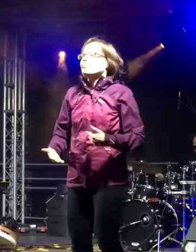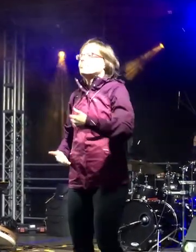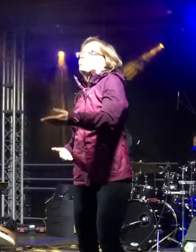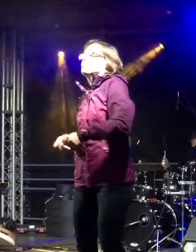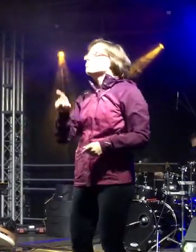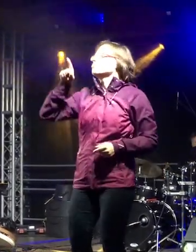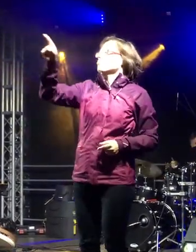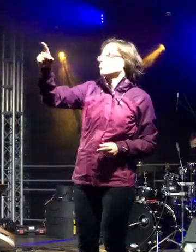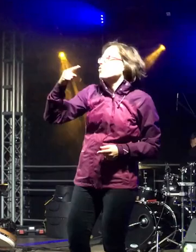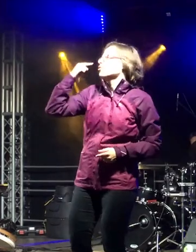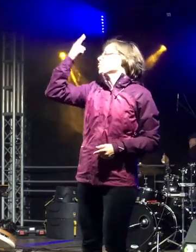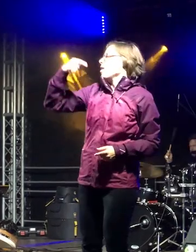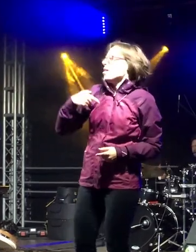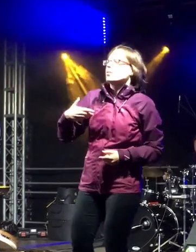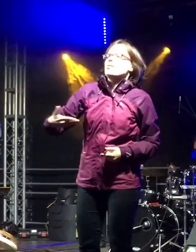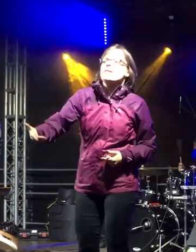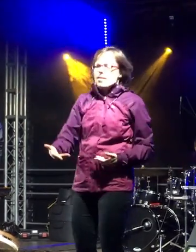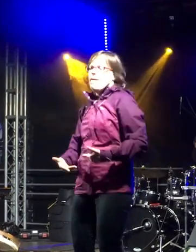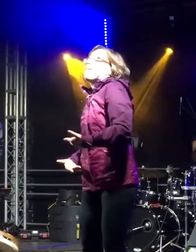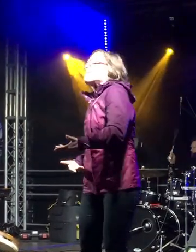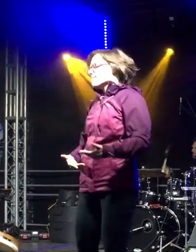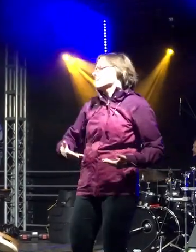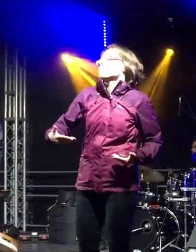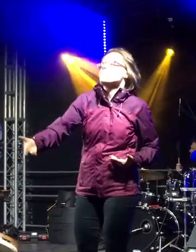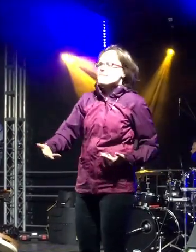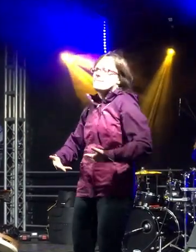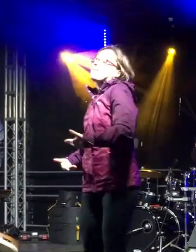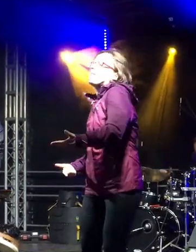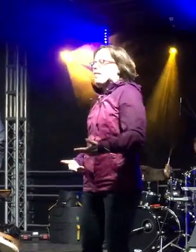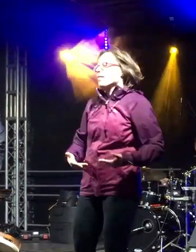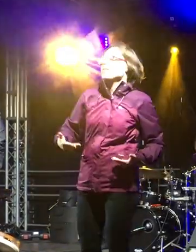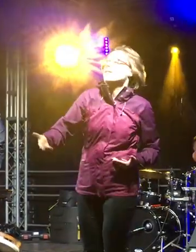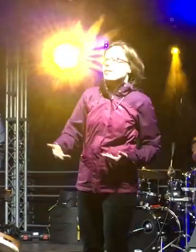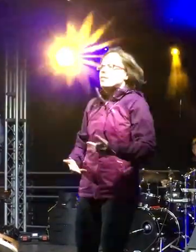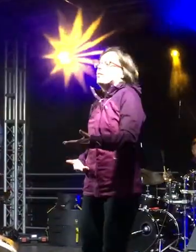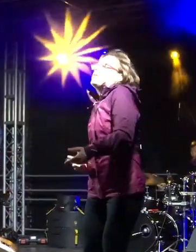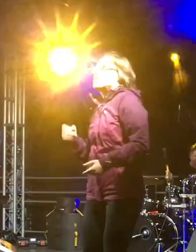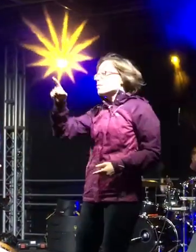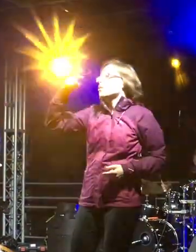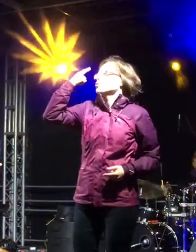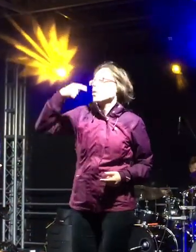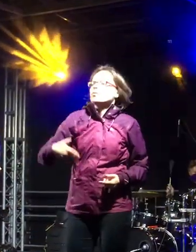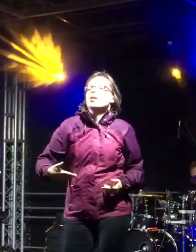W stronę, w stronę słońca KONIEC!